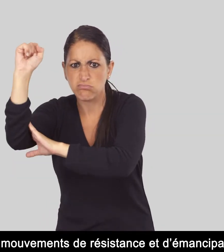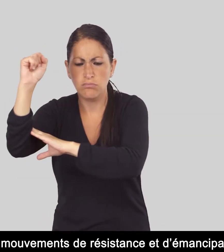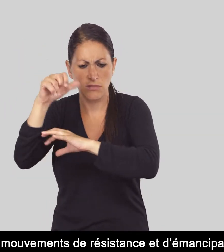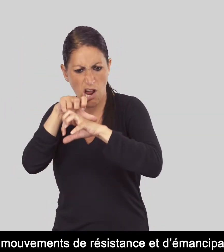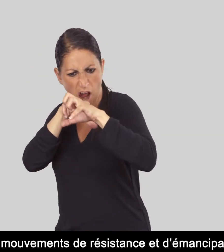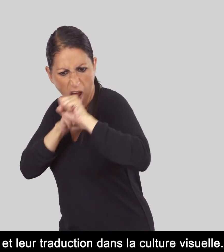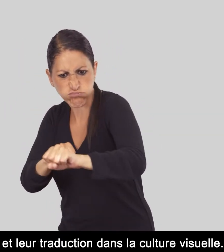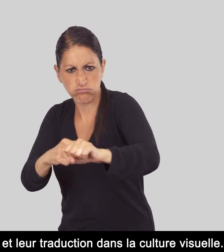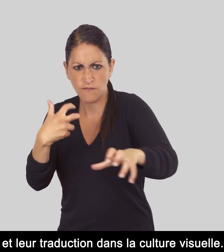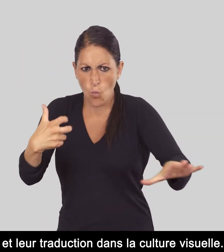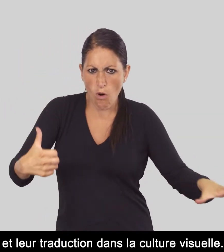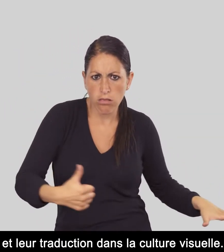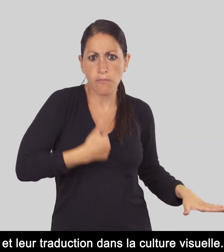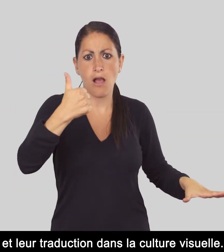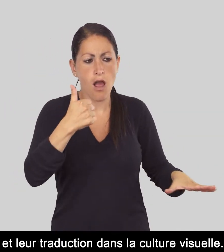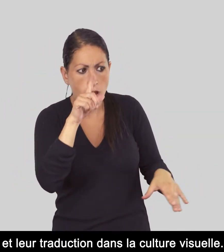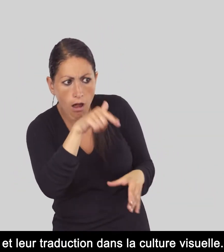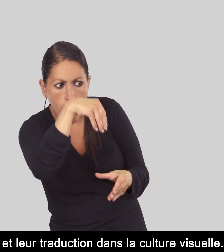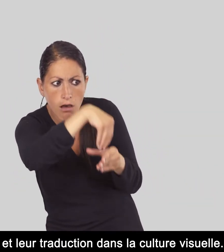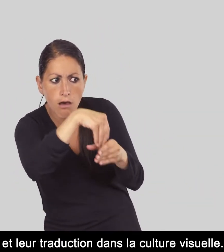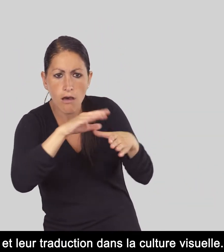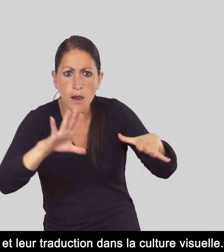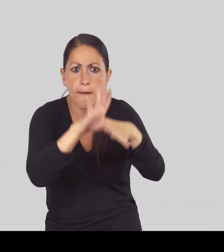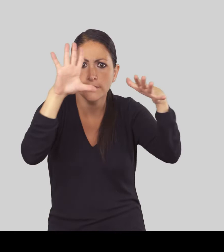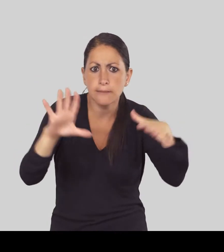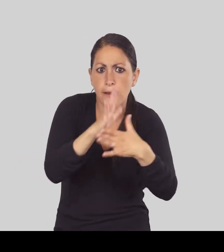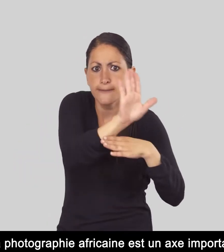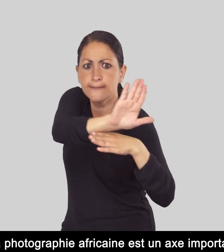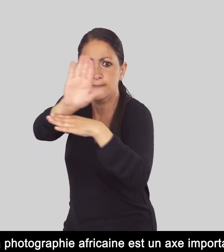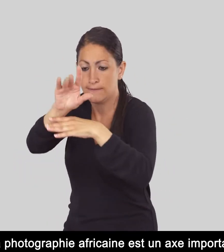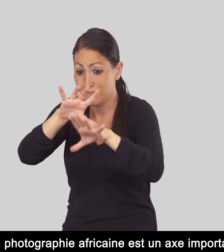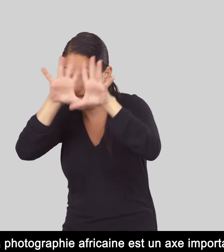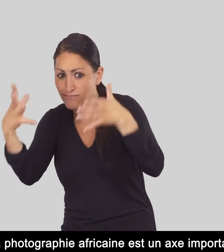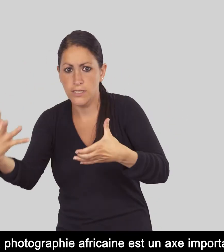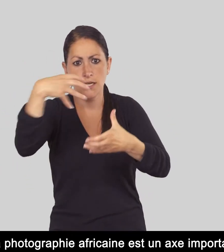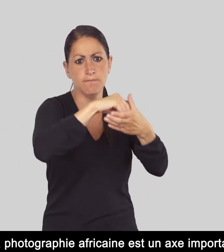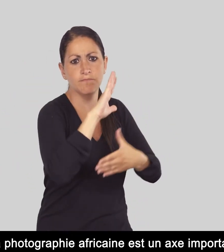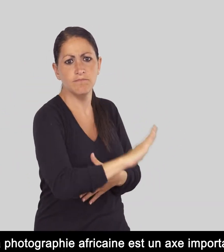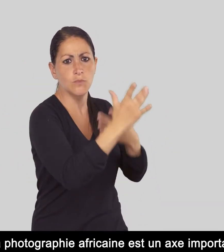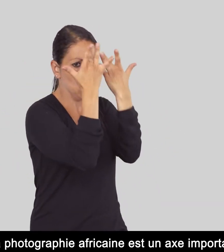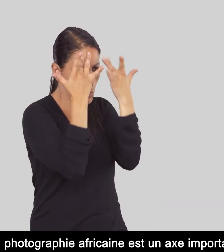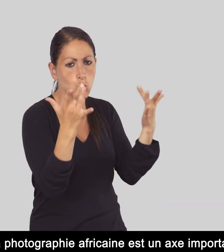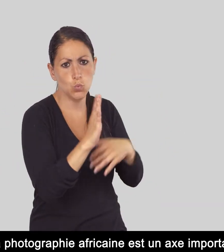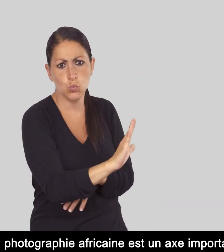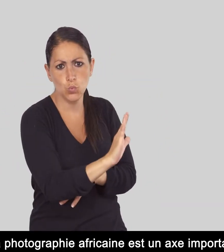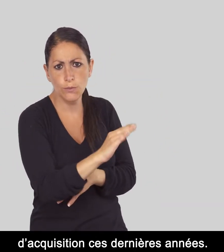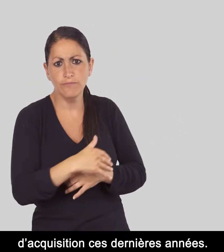'émancipation et leur traduction dans la culture visuelle. La photographie africaine est un axe important d